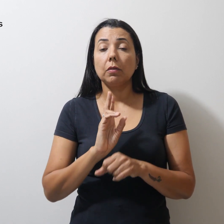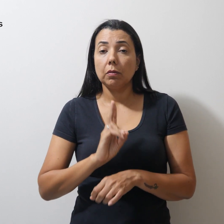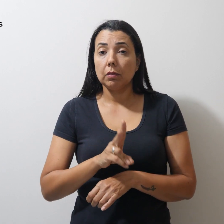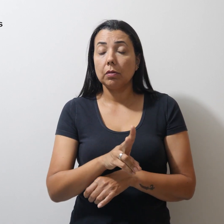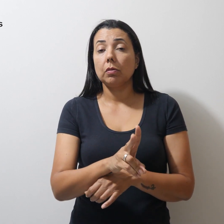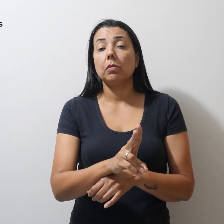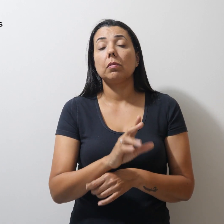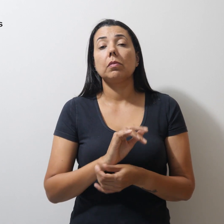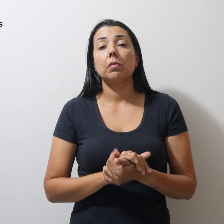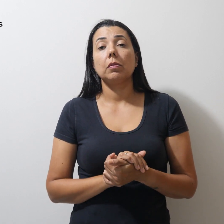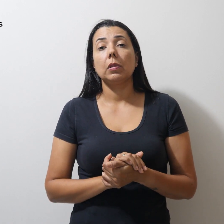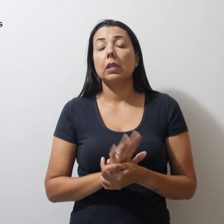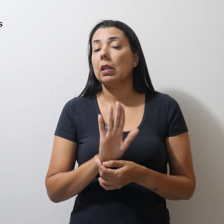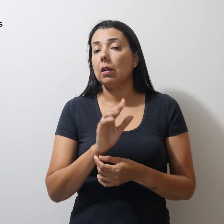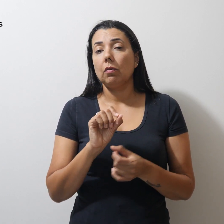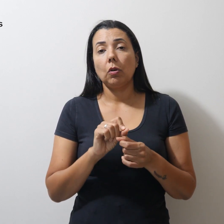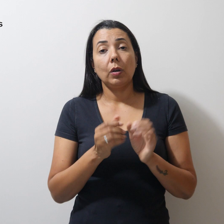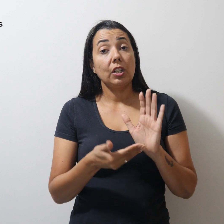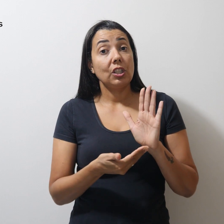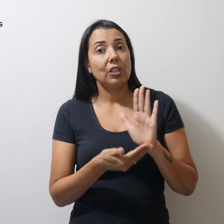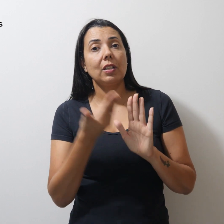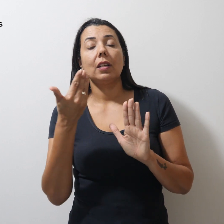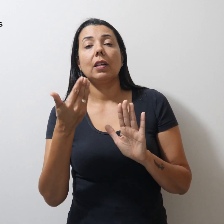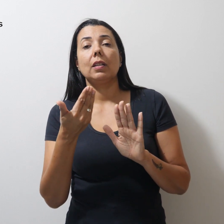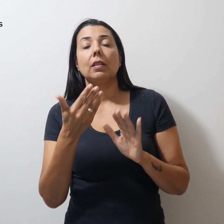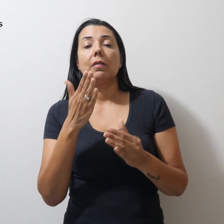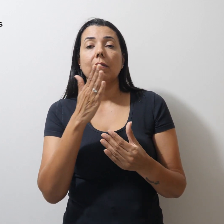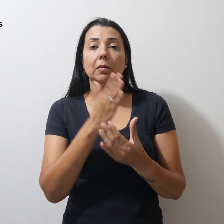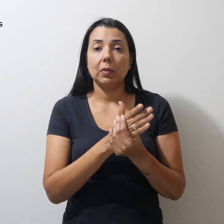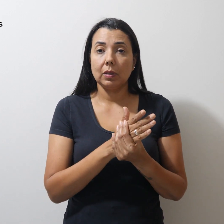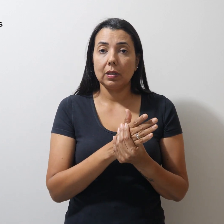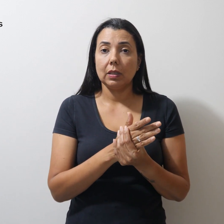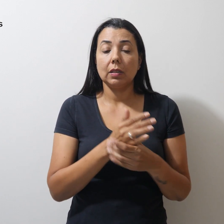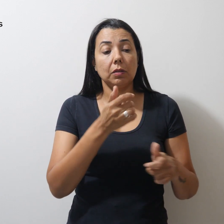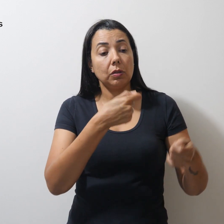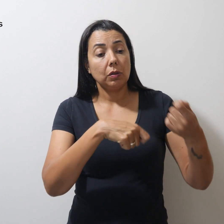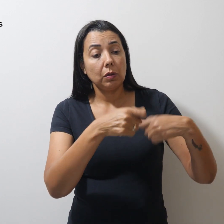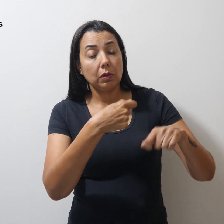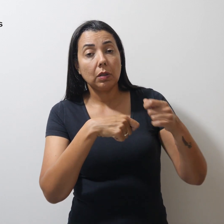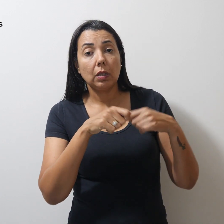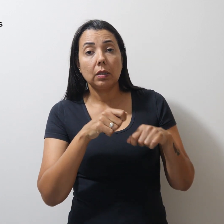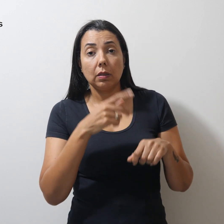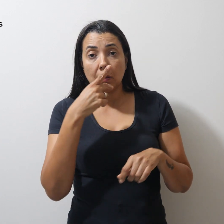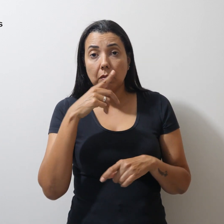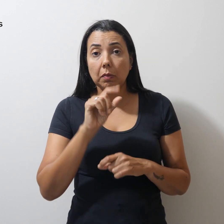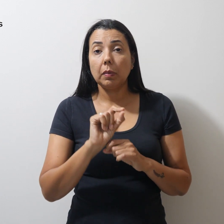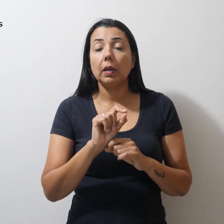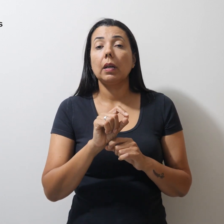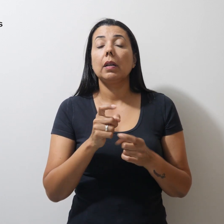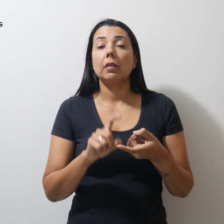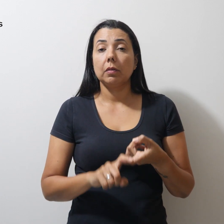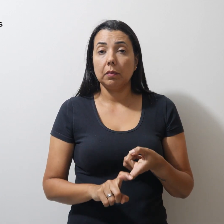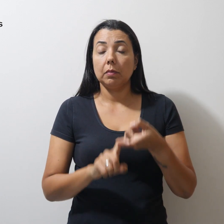seja, não foi retirada no processo de negociação para a suspensão da greve.